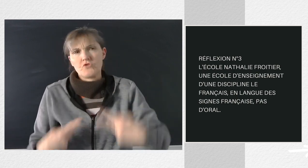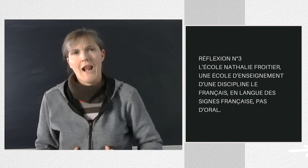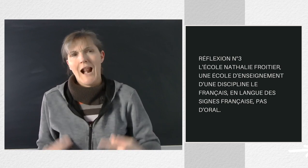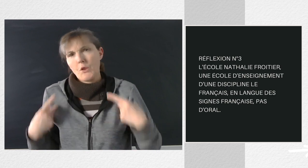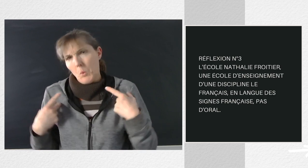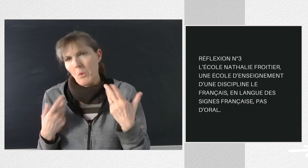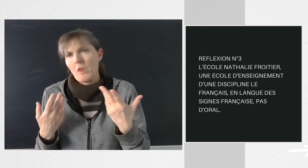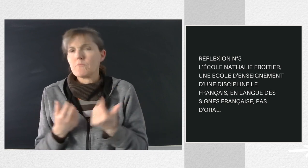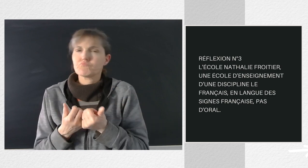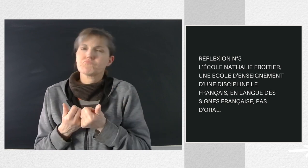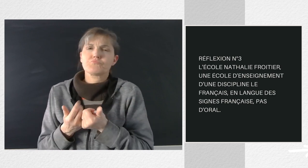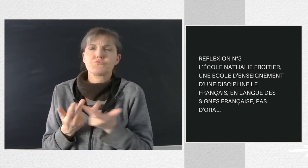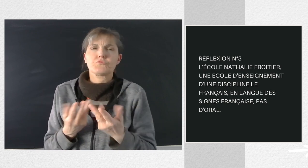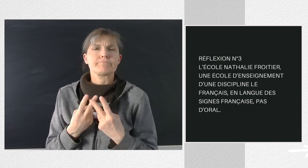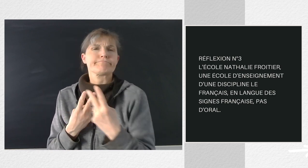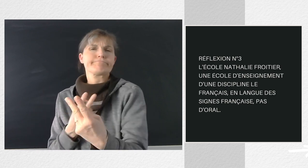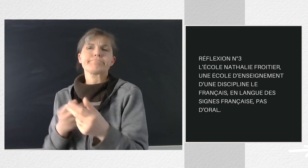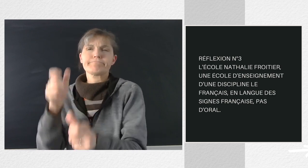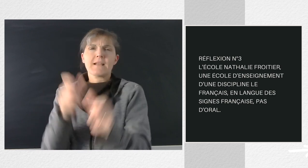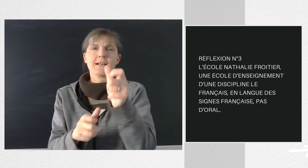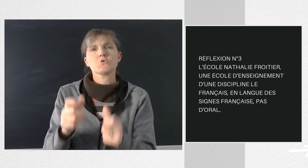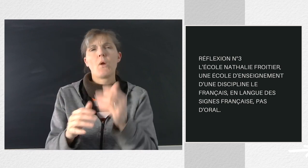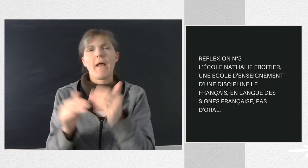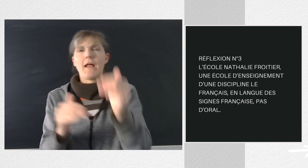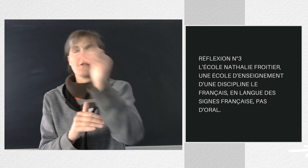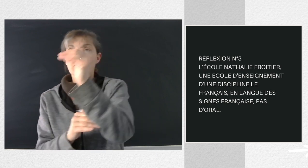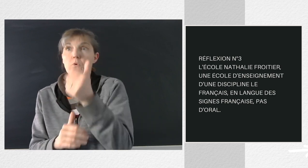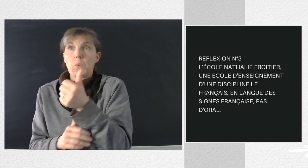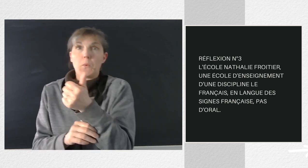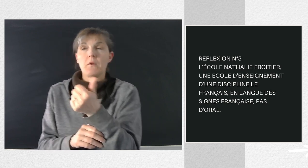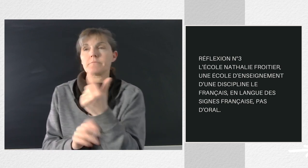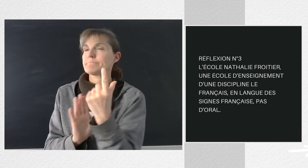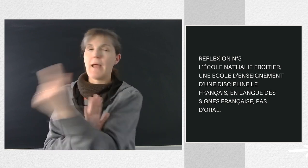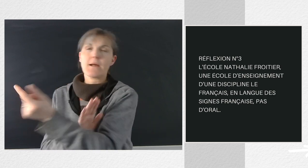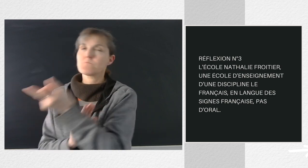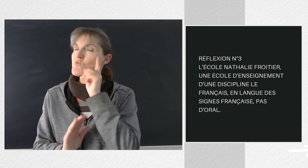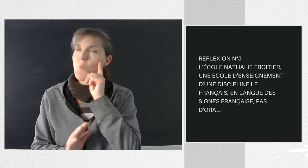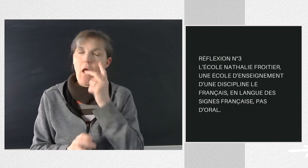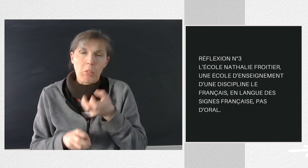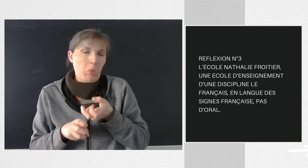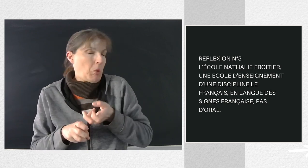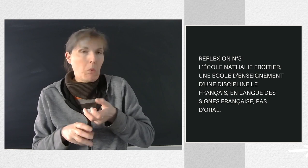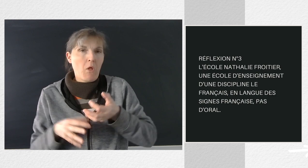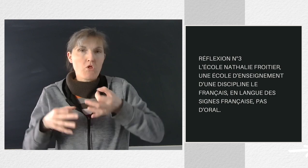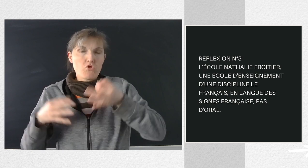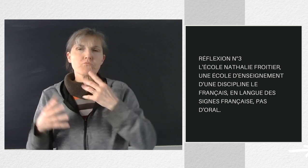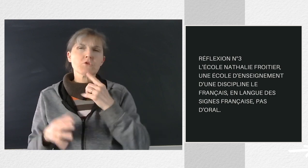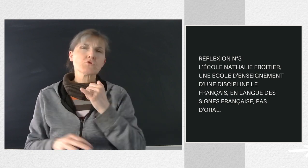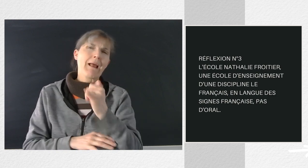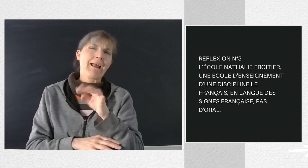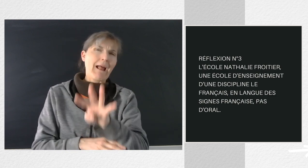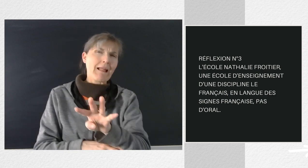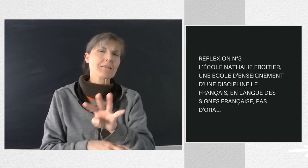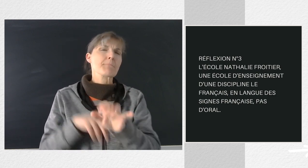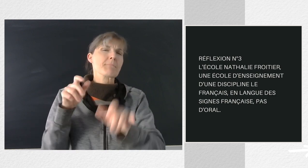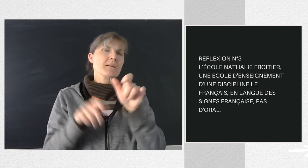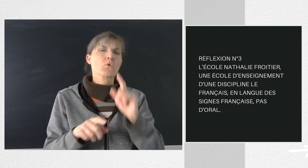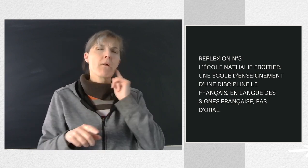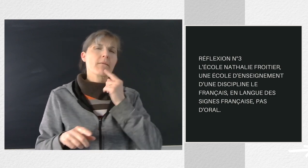mais c'était gratuit. Une personne a dû se désister, c'était trop difficile. J'ai eu jusqu'à 4 personnes sourdes adultes qui ont une approche du